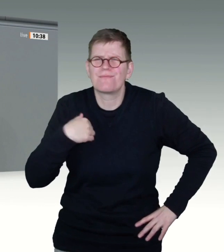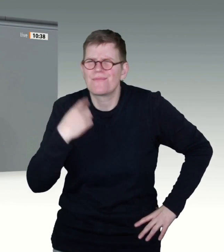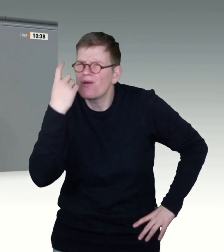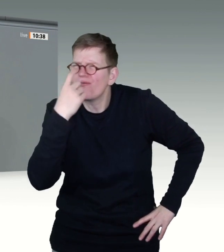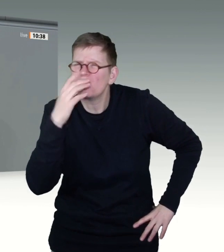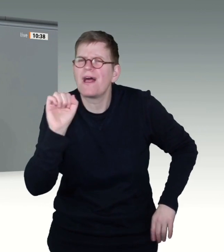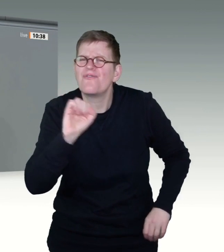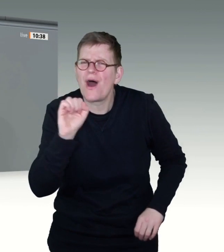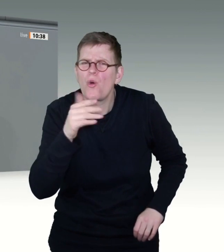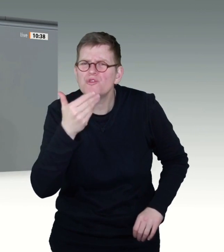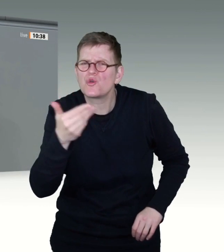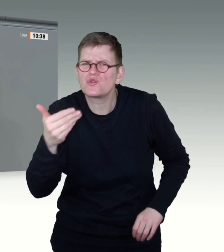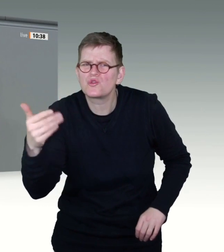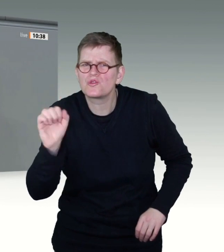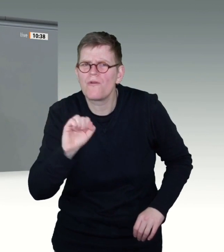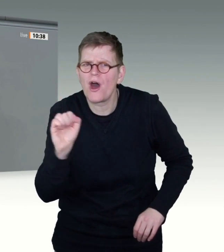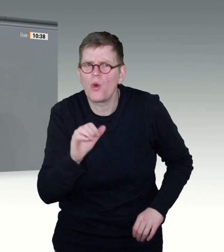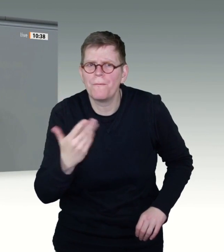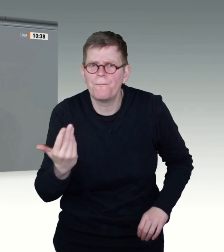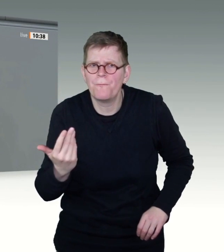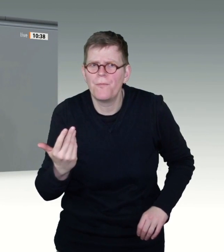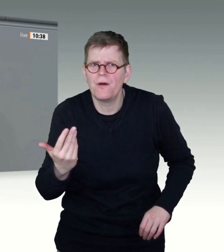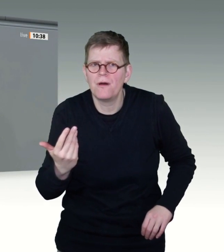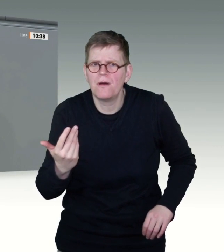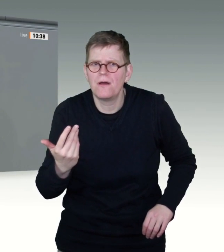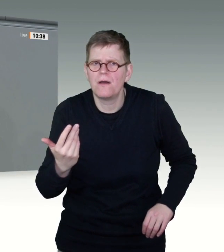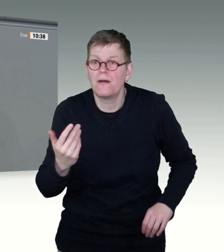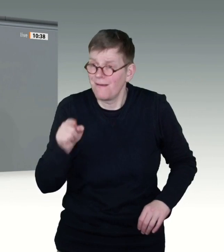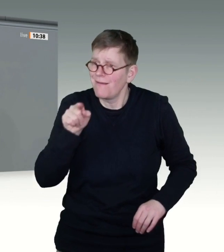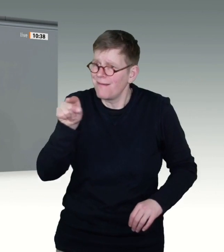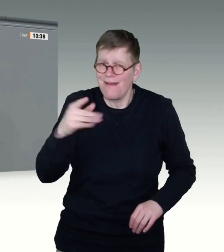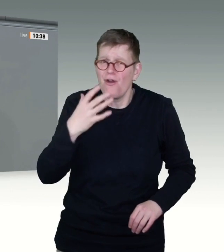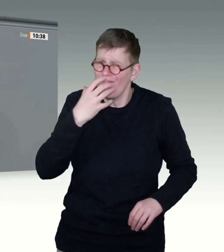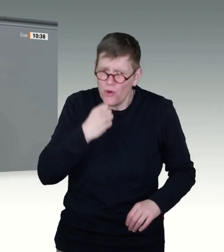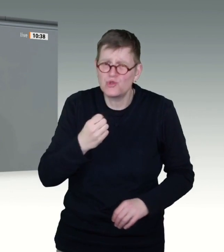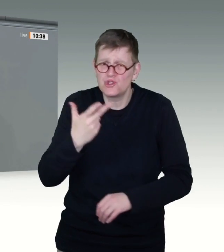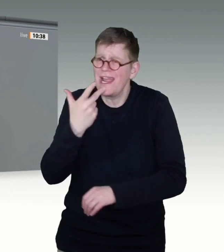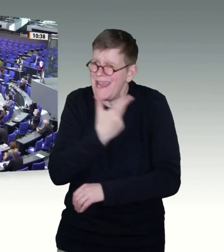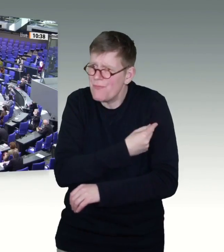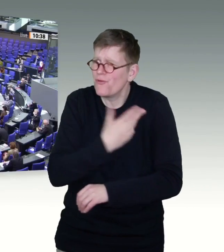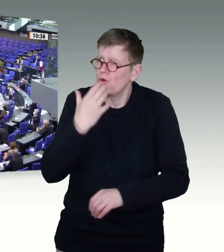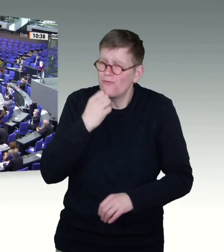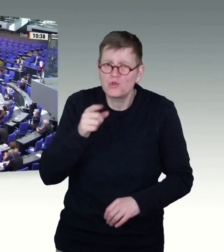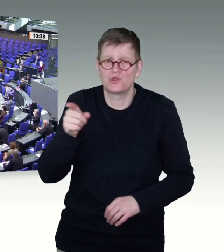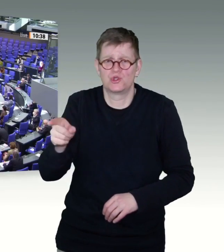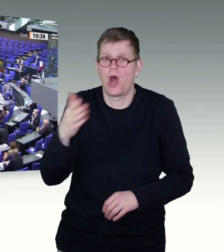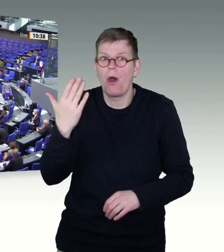sind, den Impfstoff nehmen, der über ist. Ganz ehrlich, ich wundere mich. Wenn die